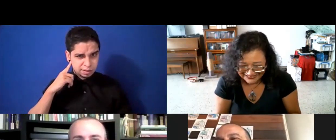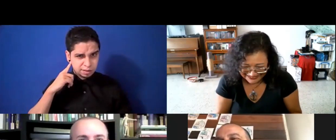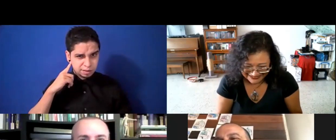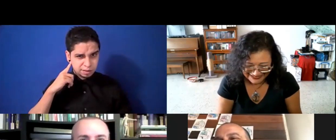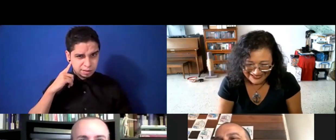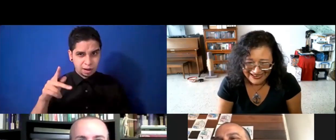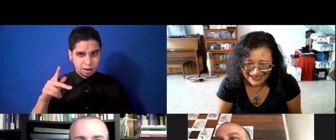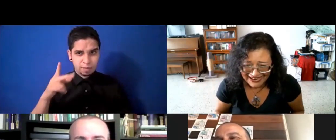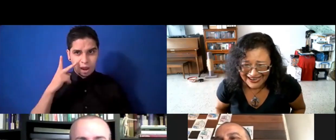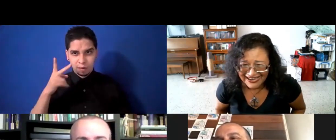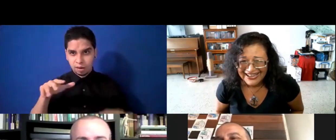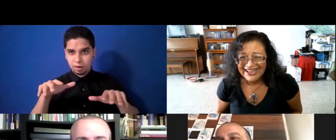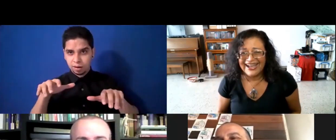veo como en cámara lenta haciendo un...